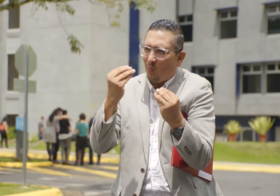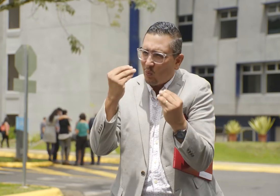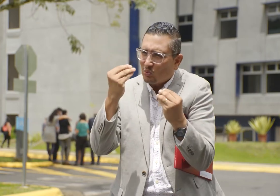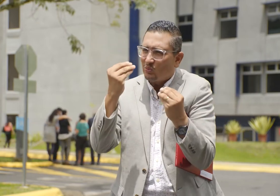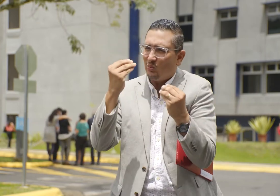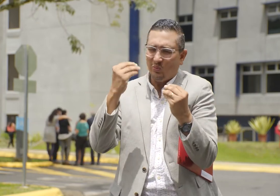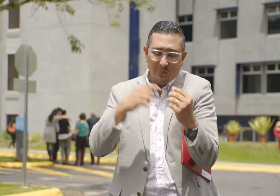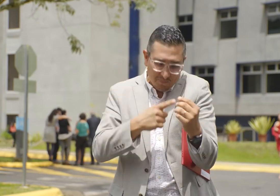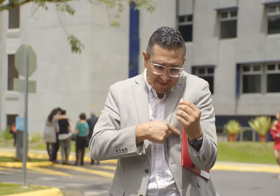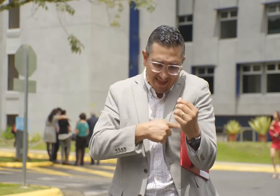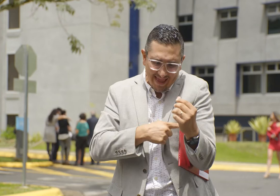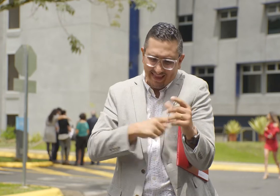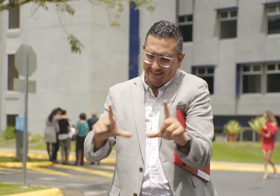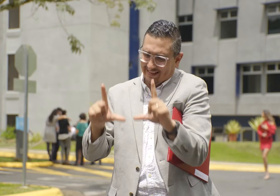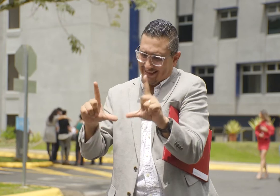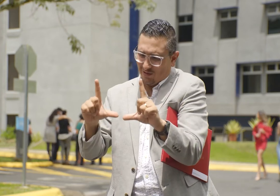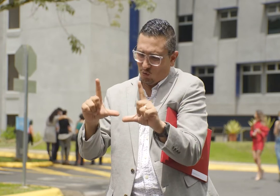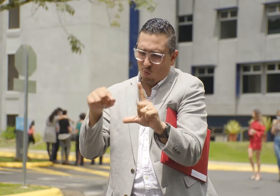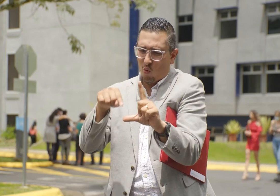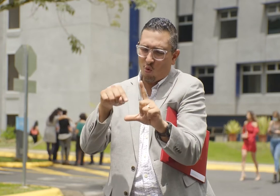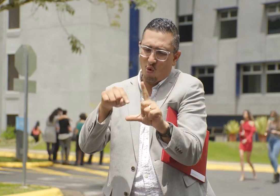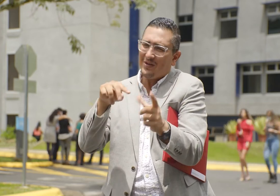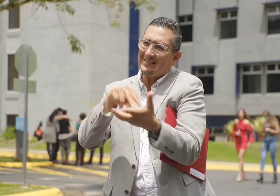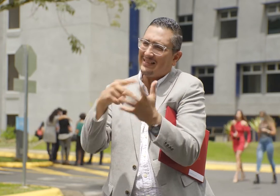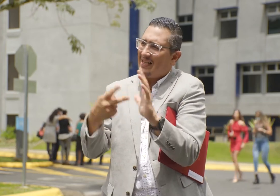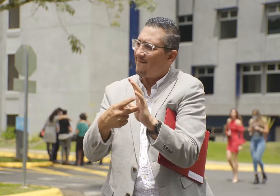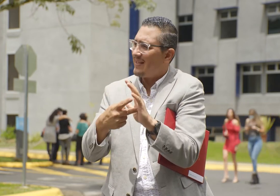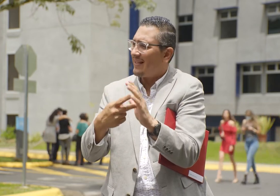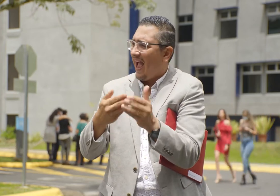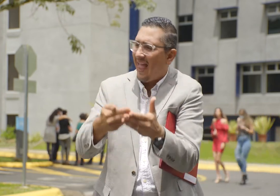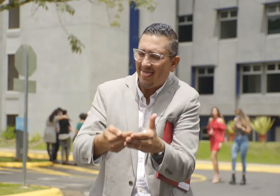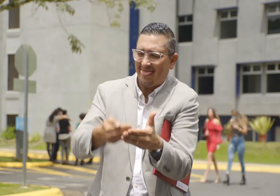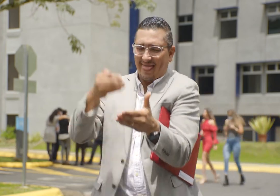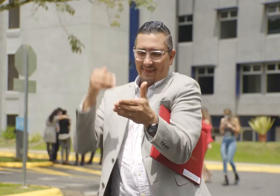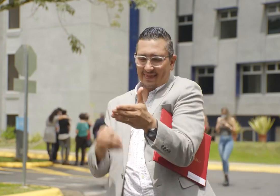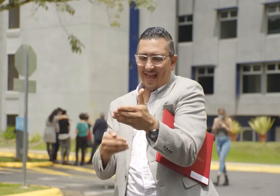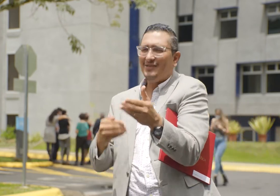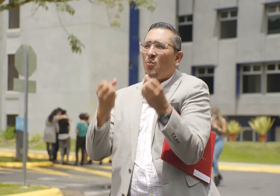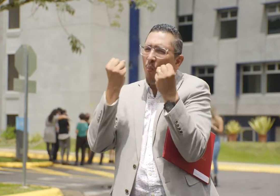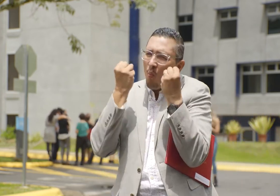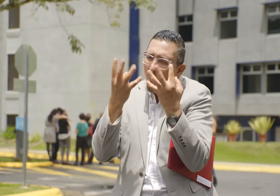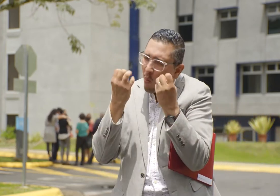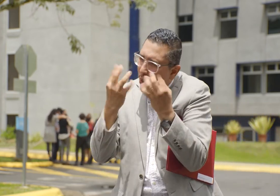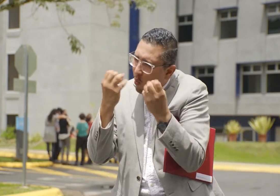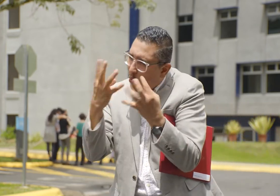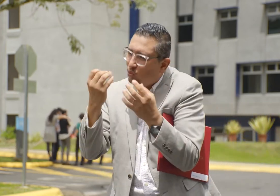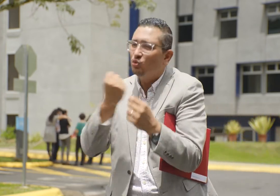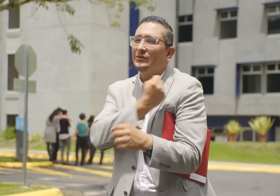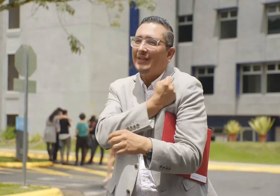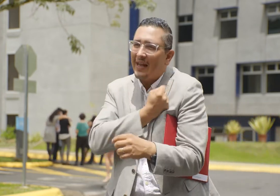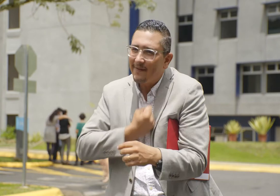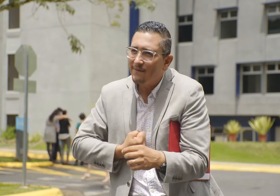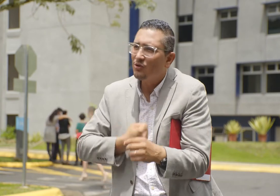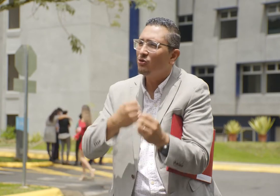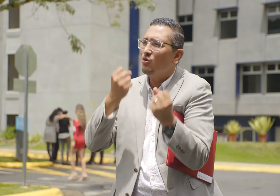para poder llegar a obtener este título. Esto significa un antes, en donde hubo que hacer mucho sacrificio,